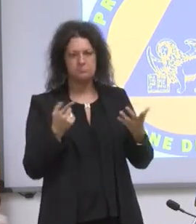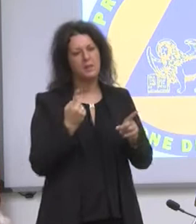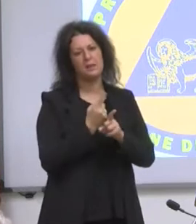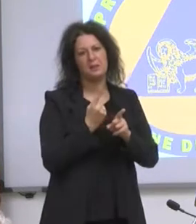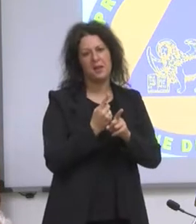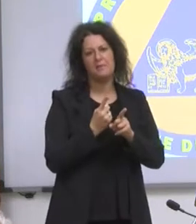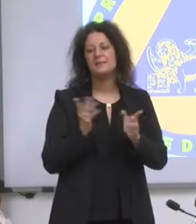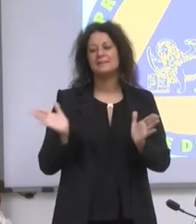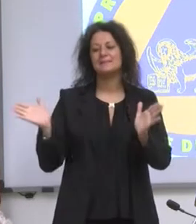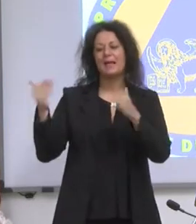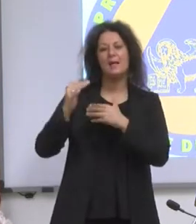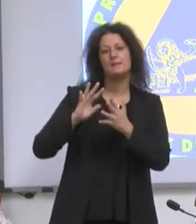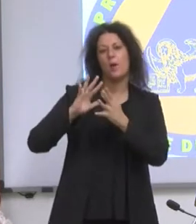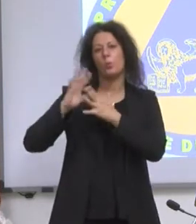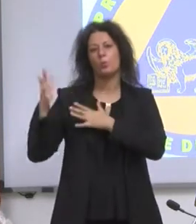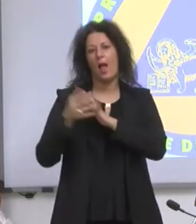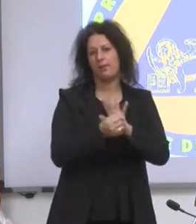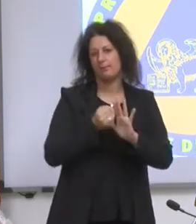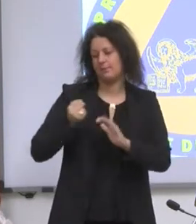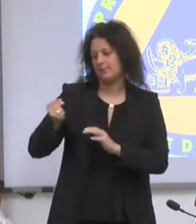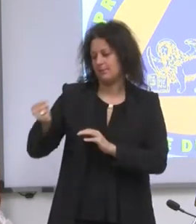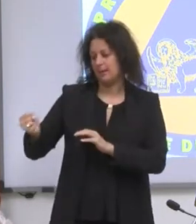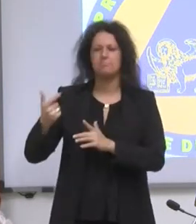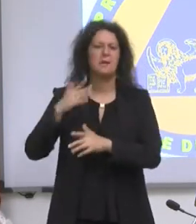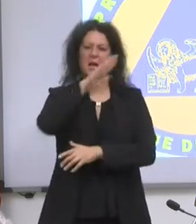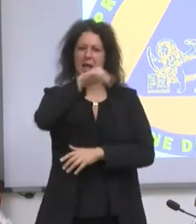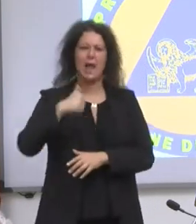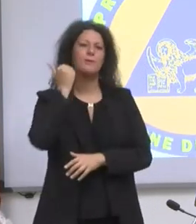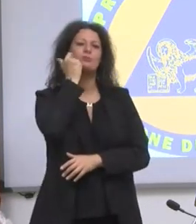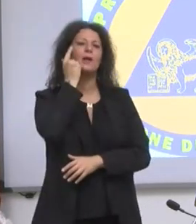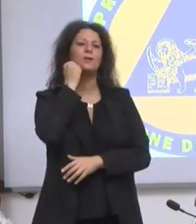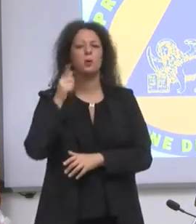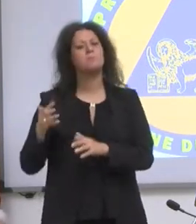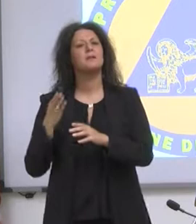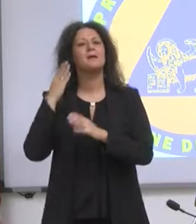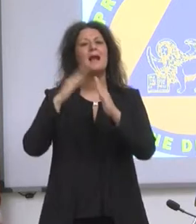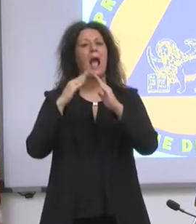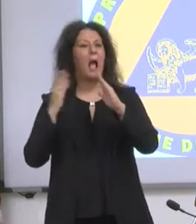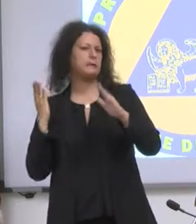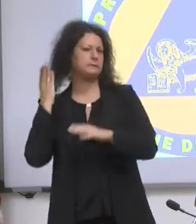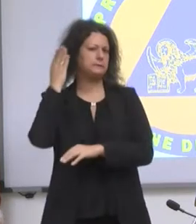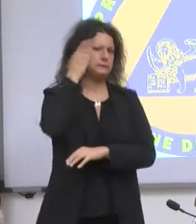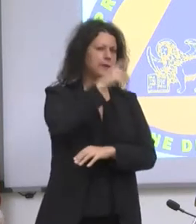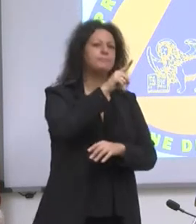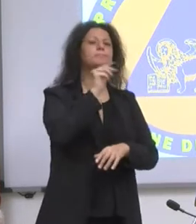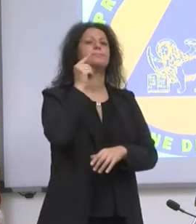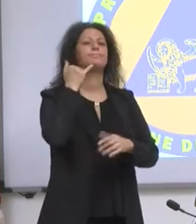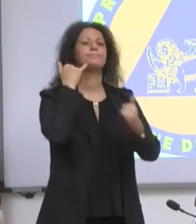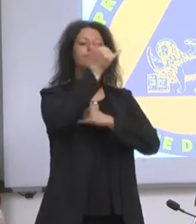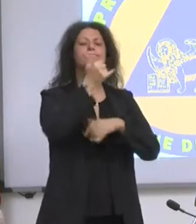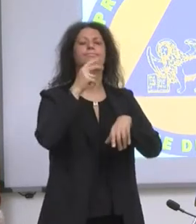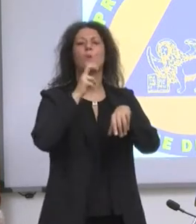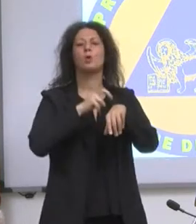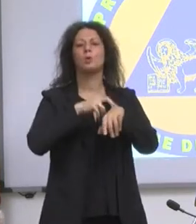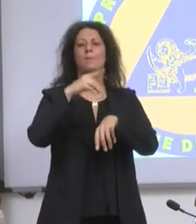accomodare in un'altra stanza, come sempre si chiamano i genitori, lo porta a casa, contatta il pediatra e si valuta se è necessario